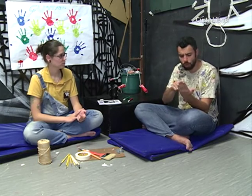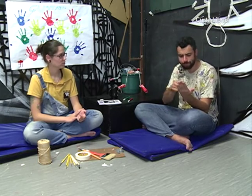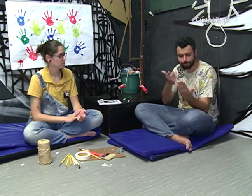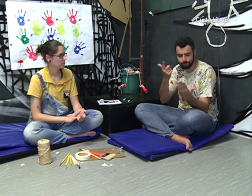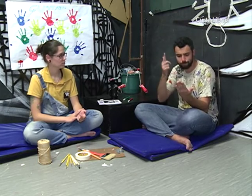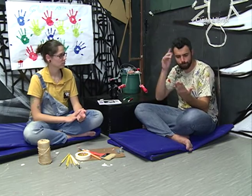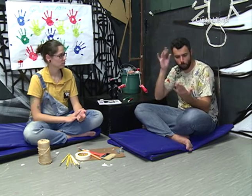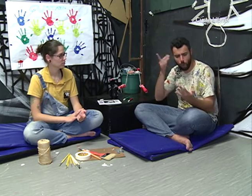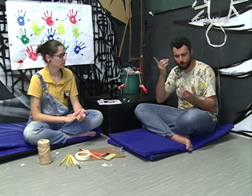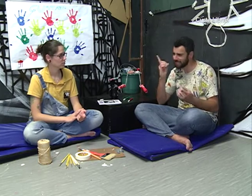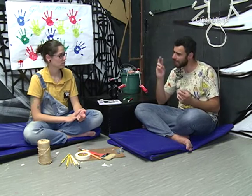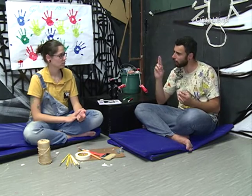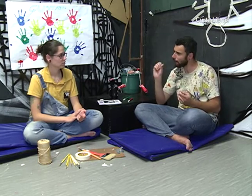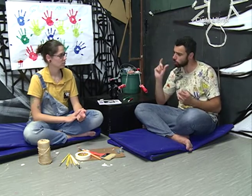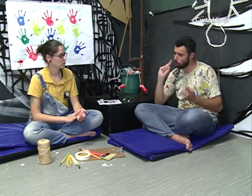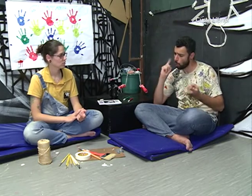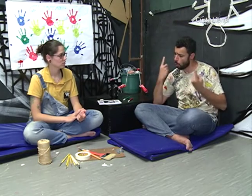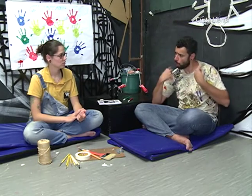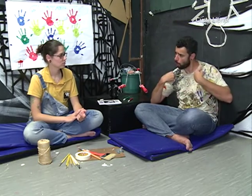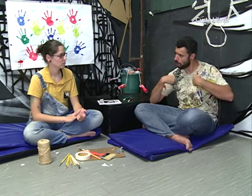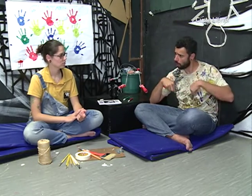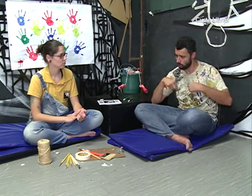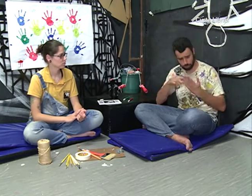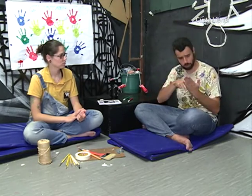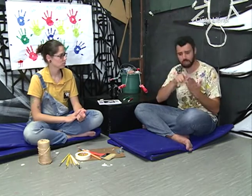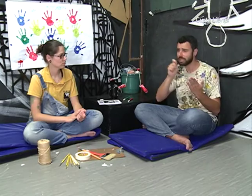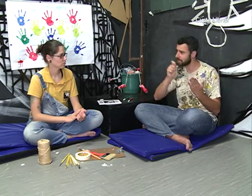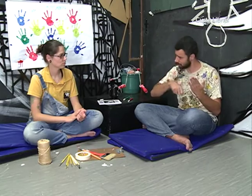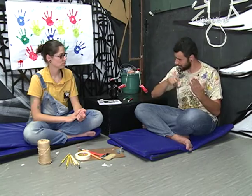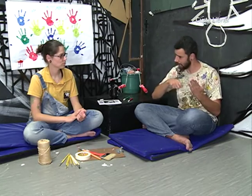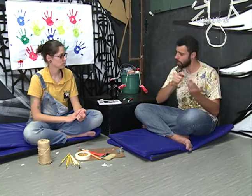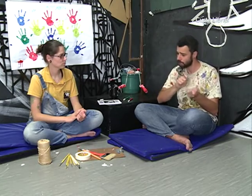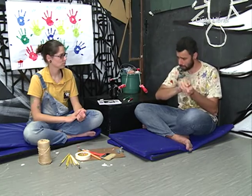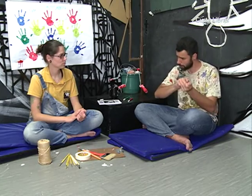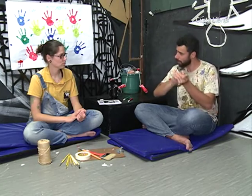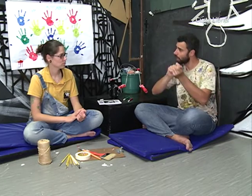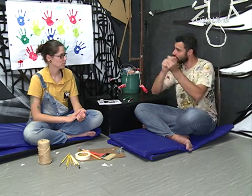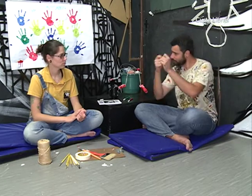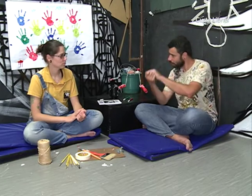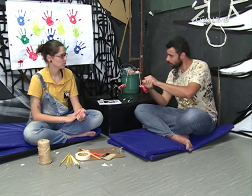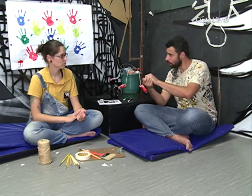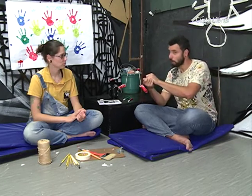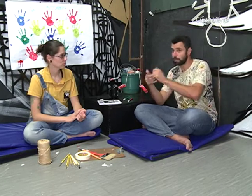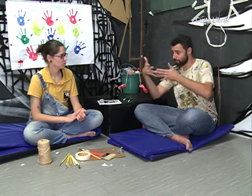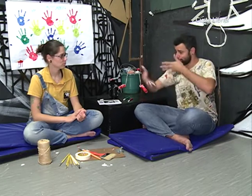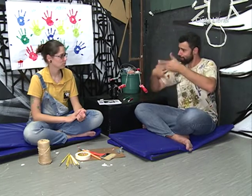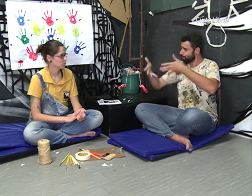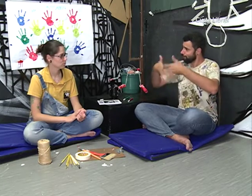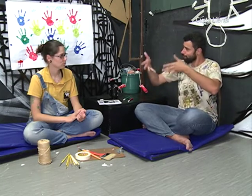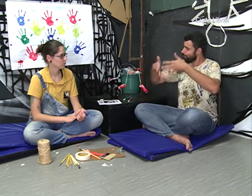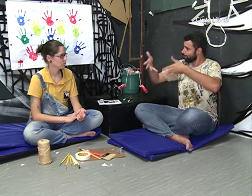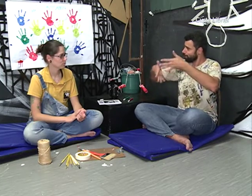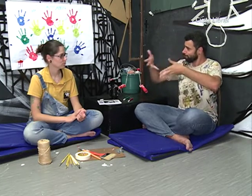E isso dá para ser adaptado em libras. Os monólogos, por exemplo, podem ser feitos utilizando o palco.